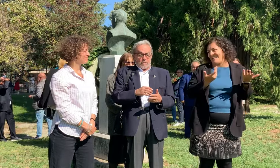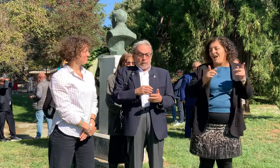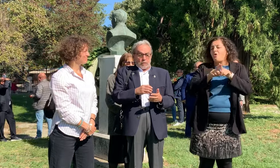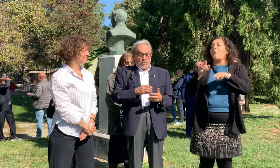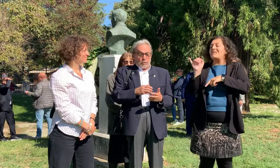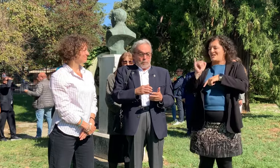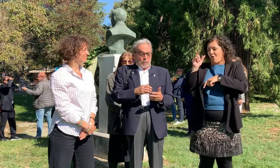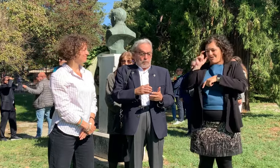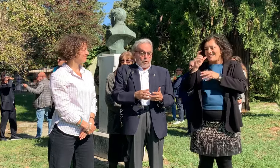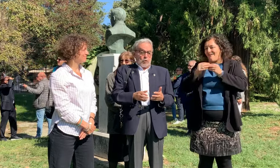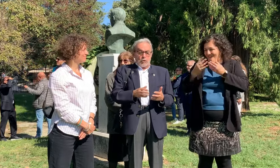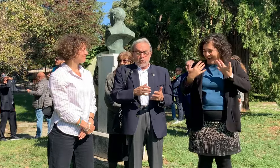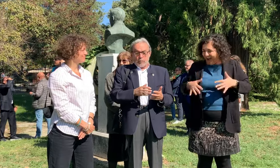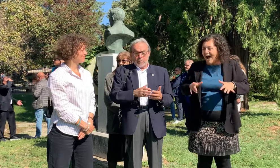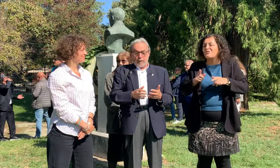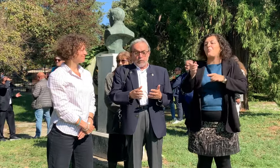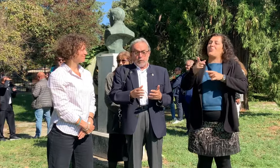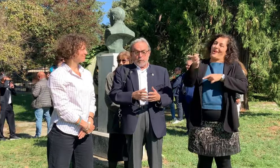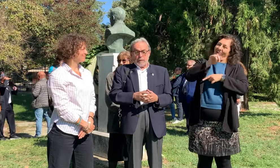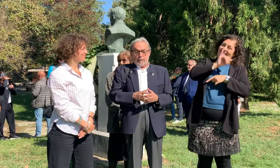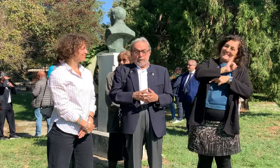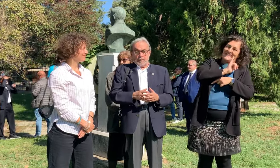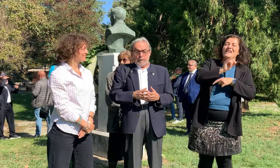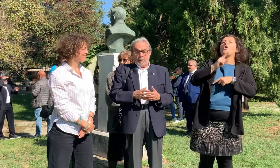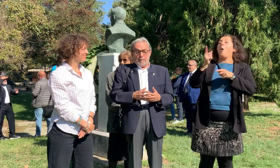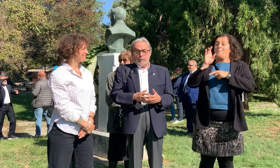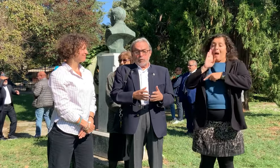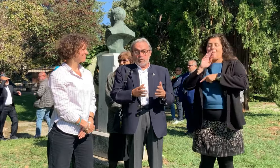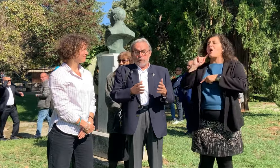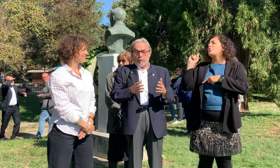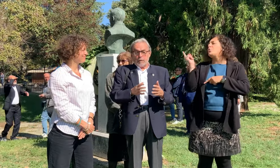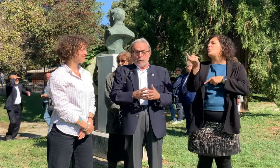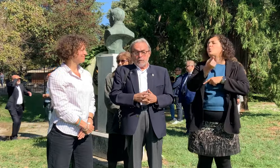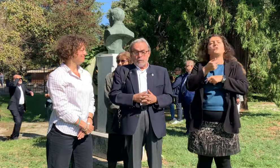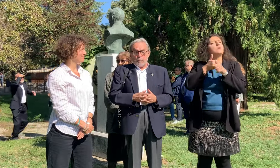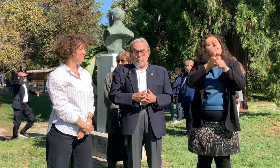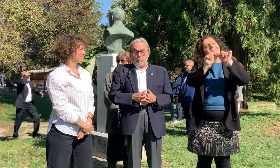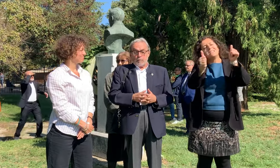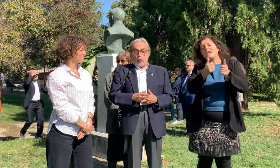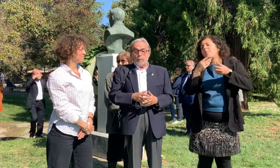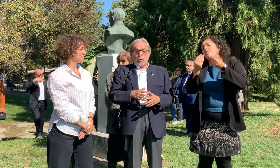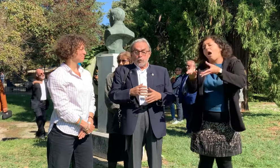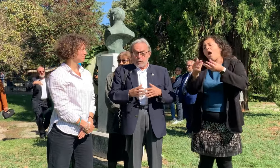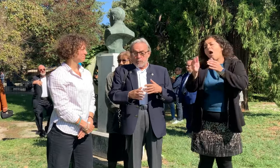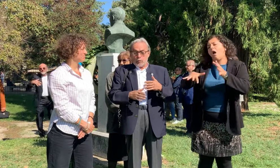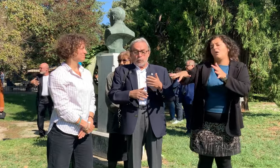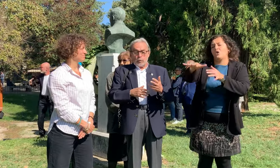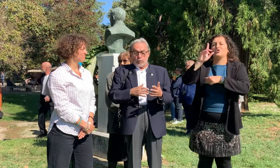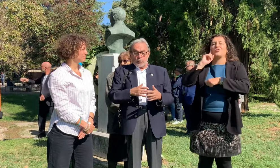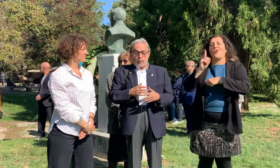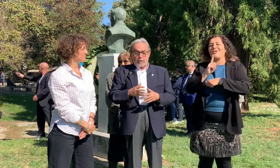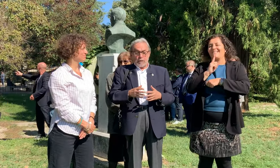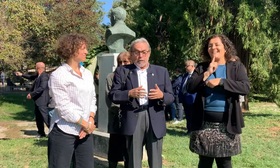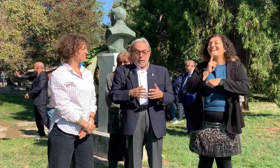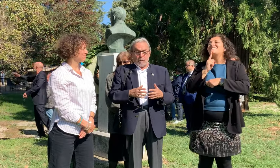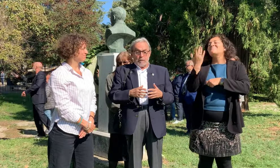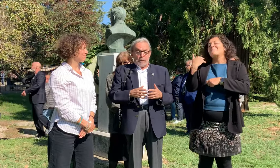fatto i miei due sedi, e abbiamo un po' di più. E l'altro è stato un po' E è un di